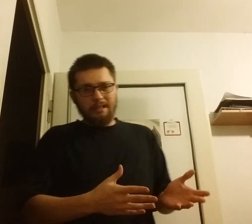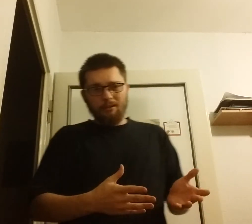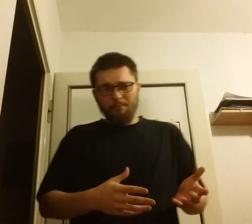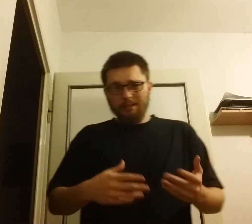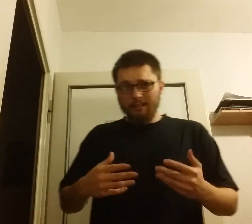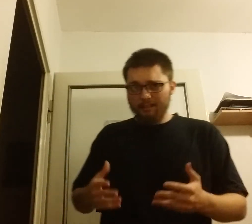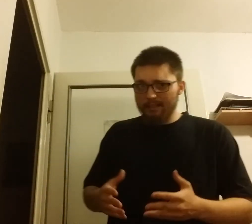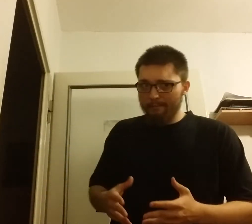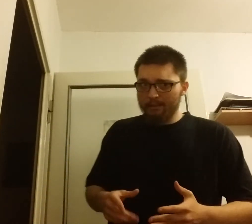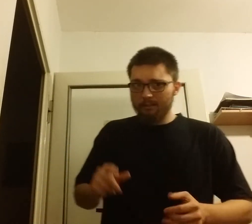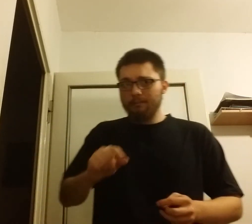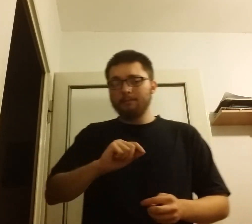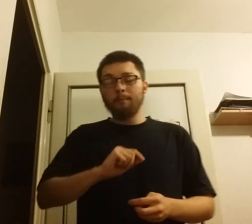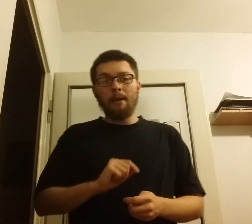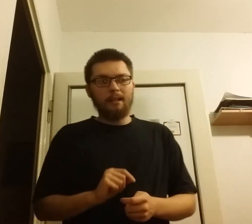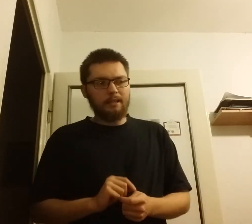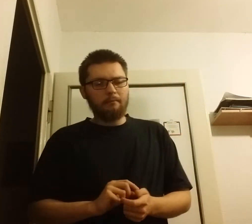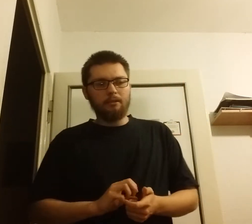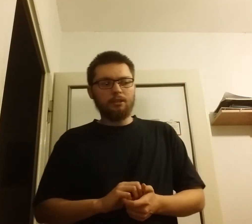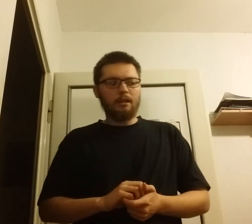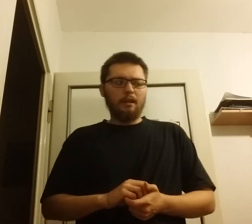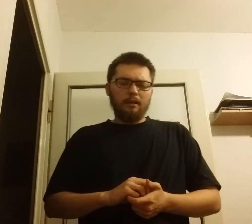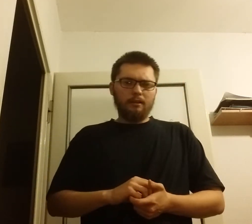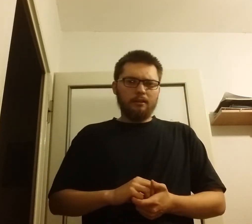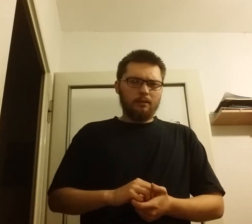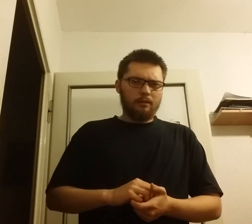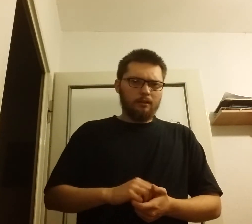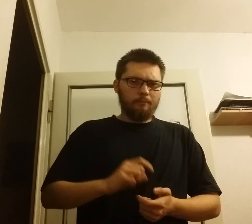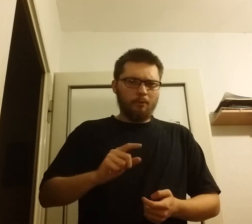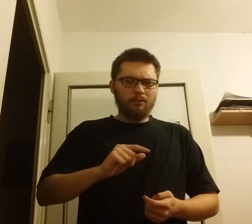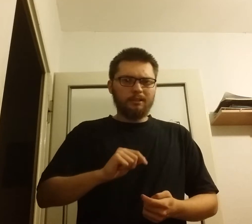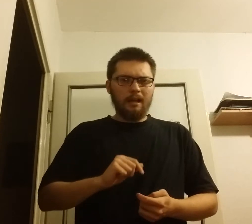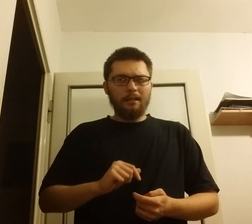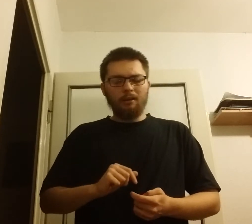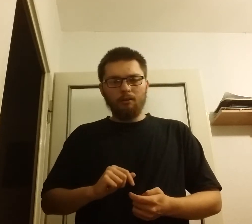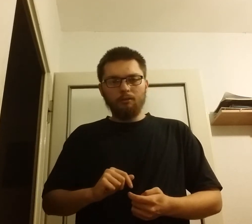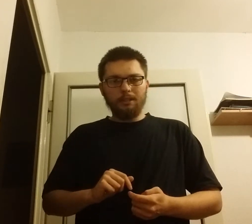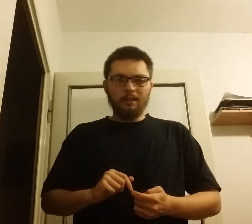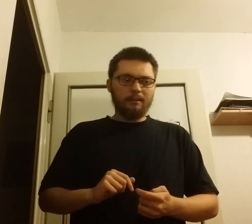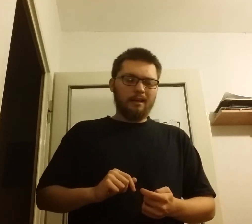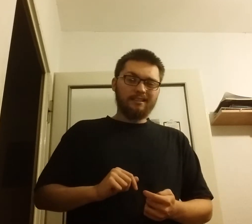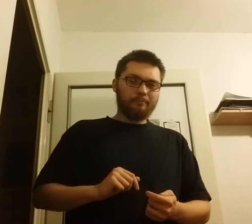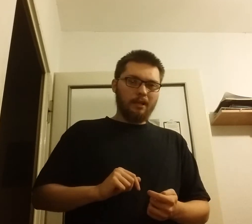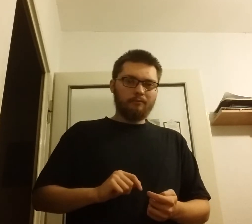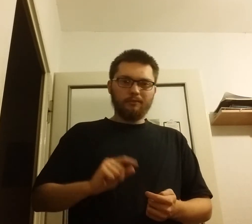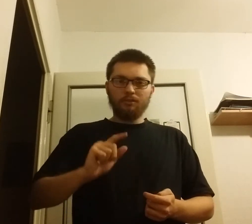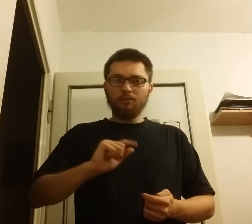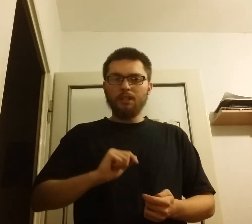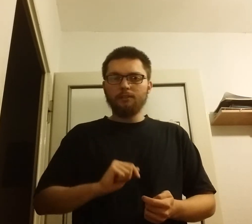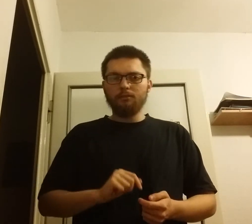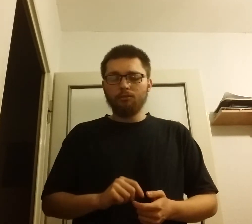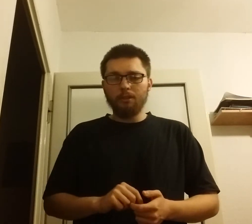dla kobiet jak i dla mężczyzn pamiętajmy że Polska jako jedna z pierwszych 1918